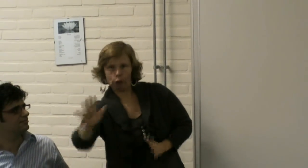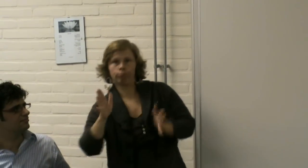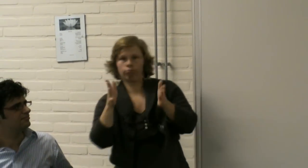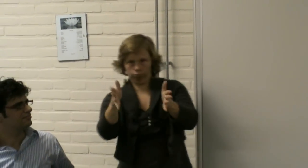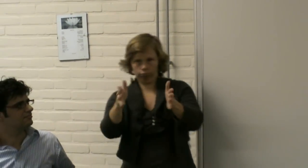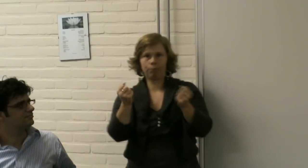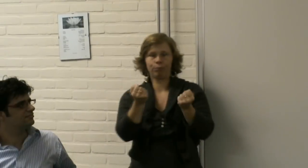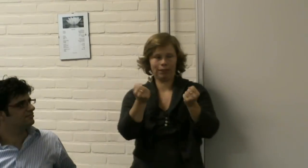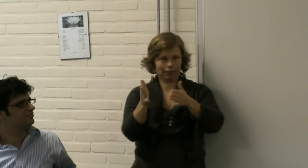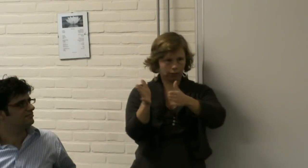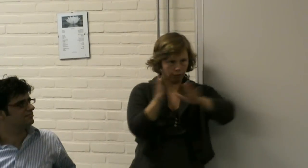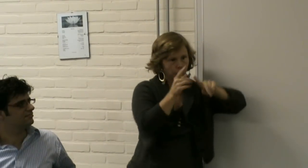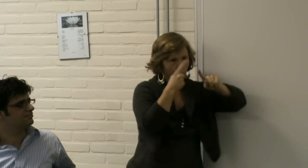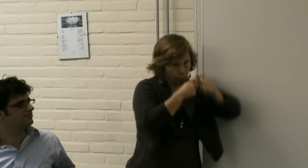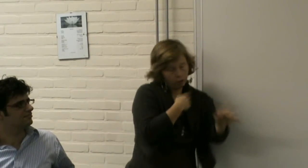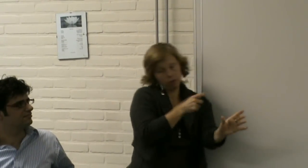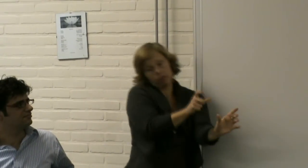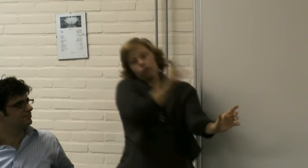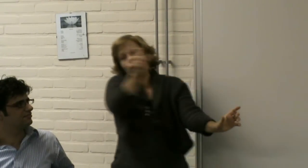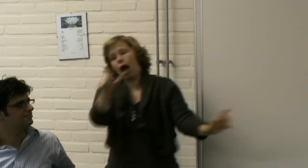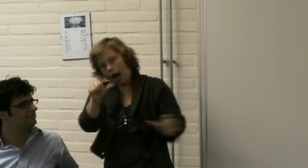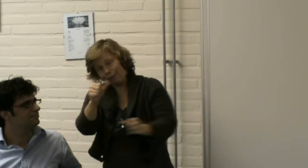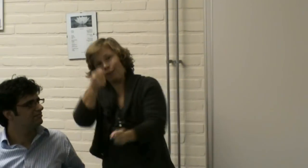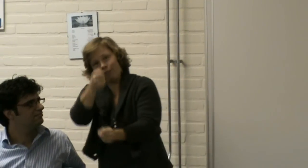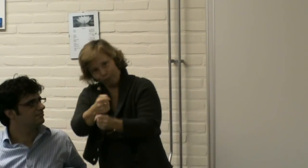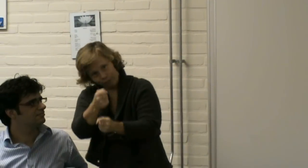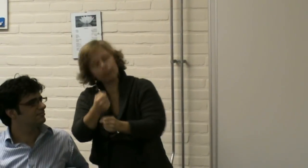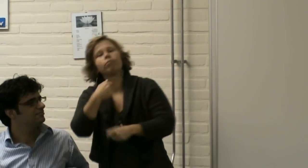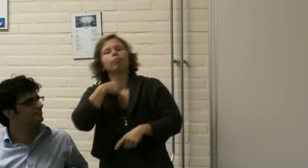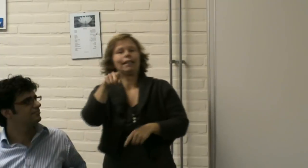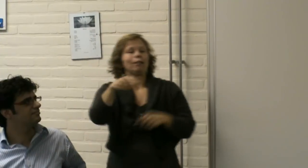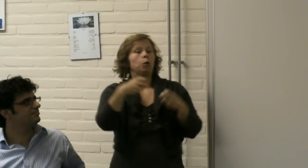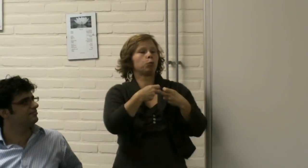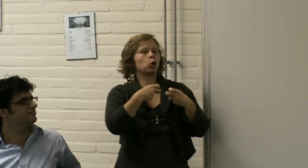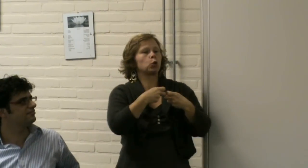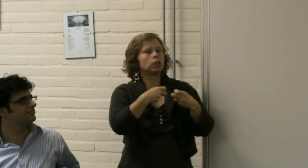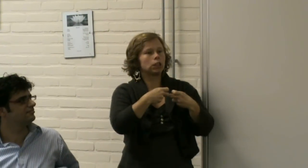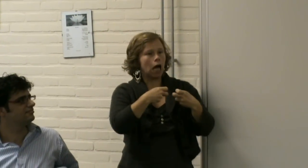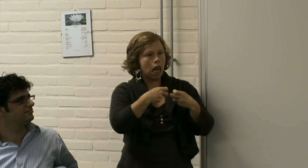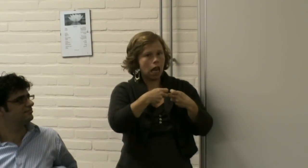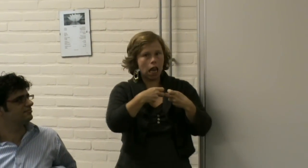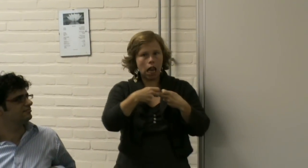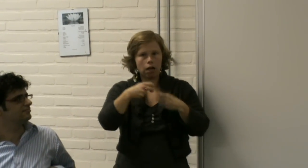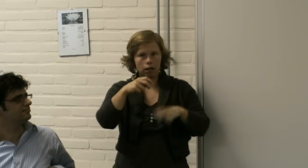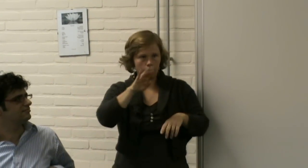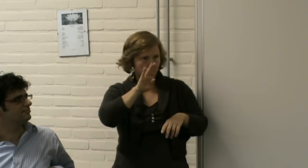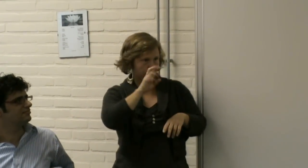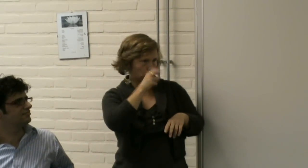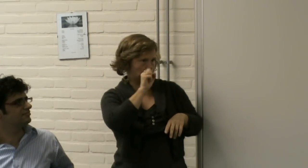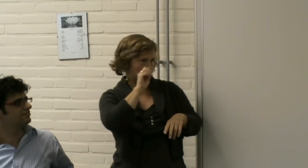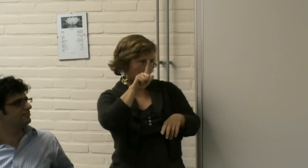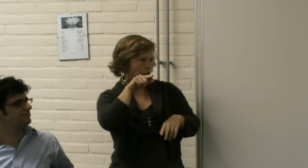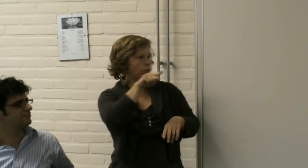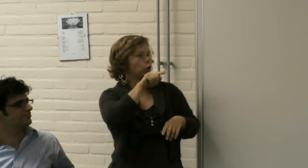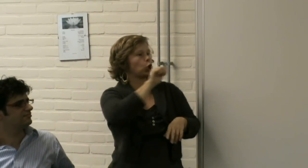bezig met concentratie in de doof kinderen. Ik heb daarnaast ook een andere deel werk. In Brussel.